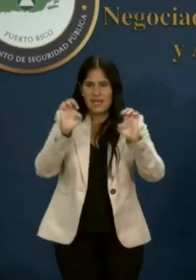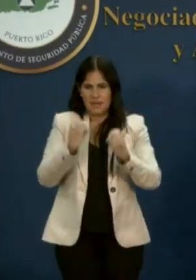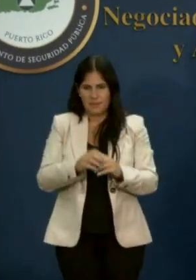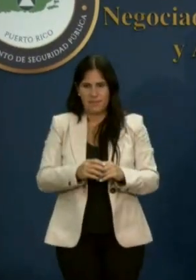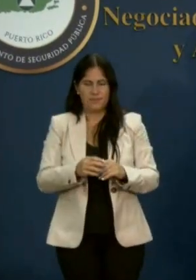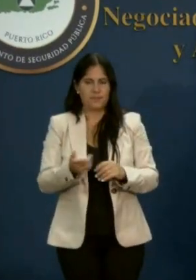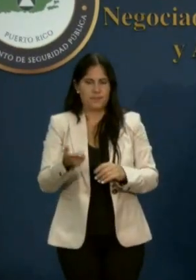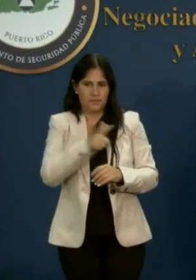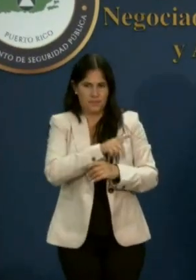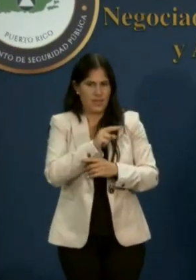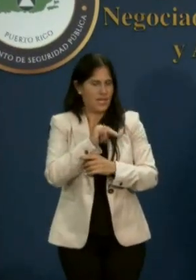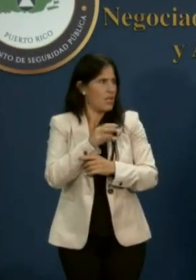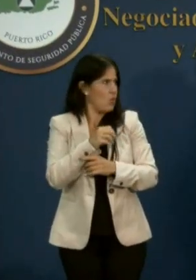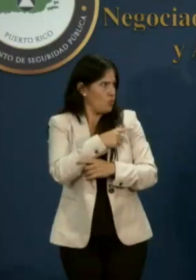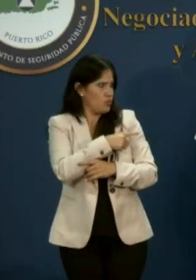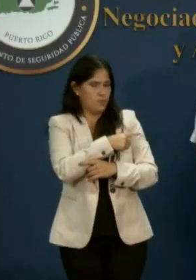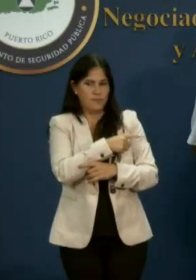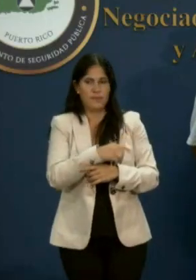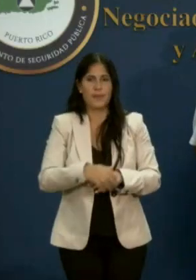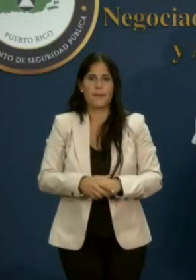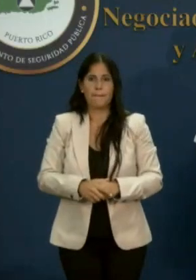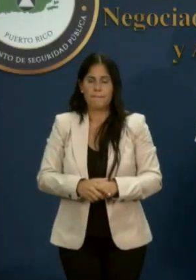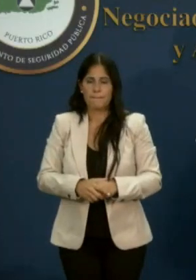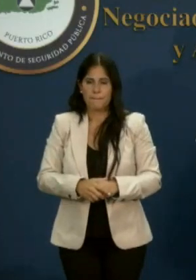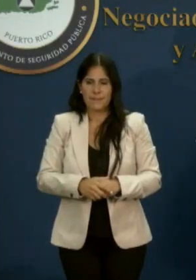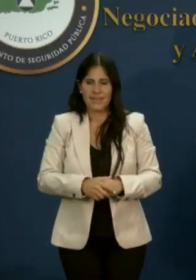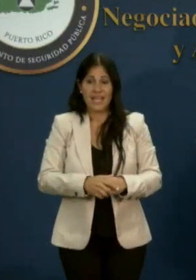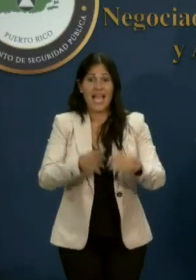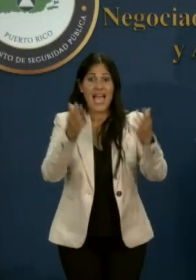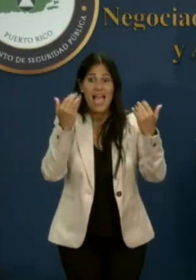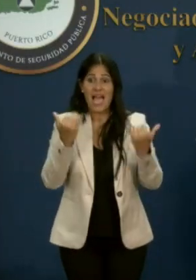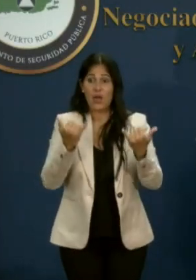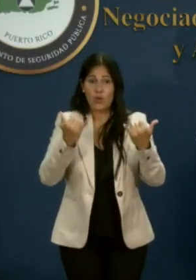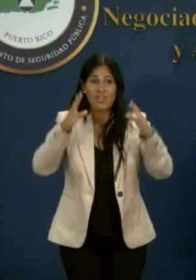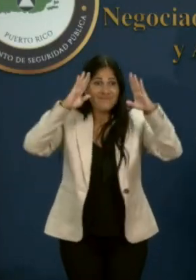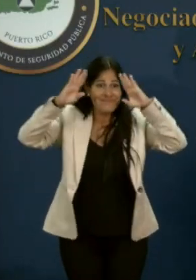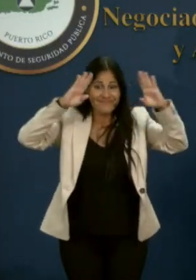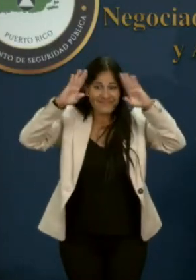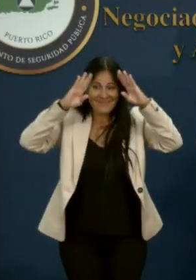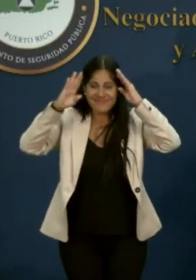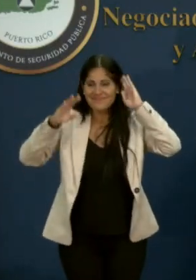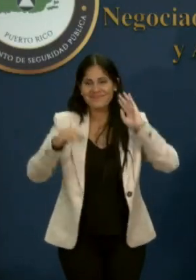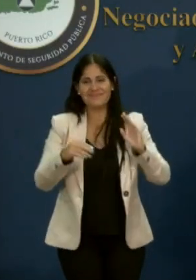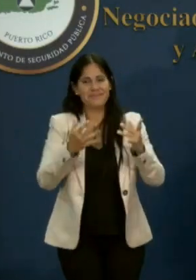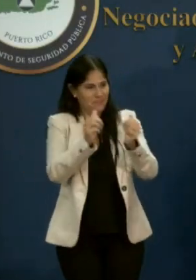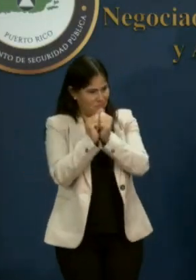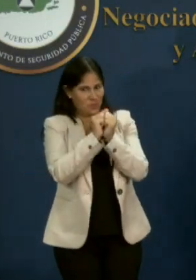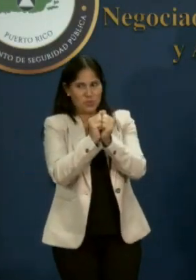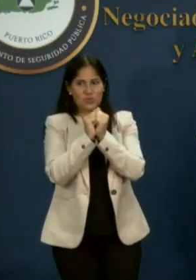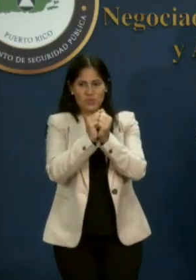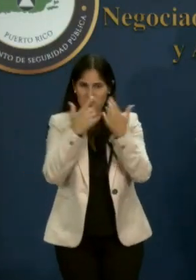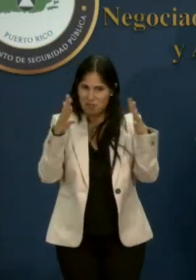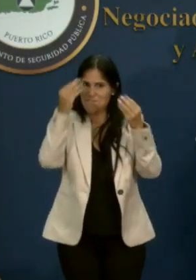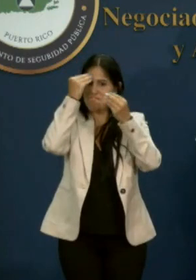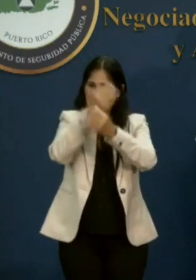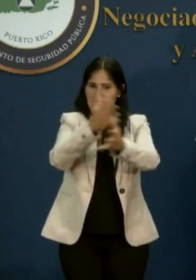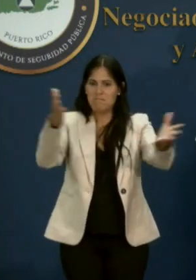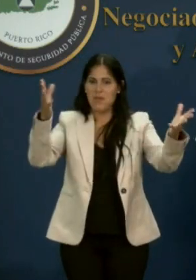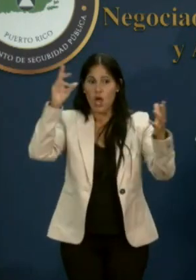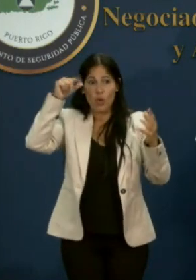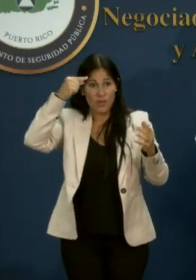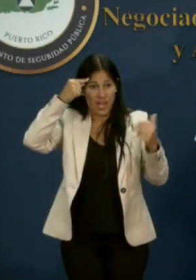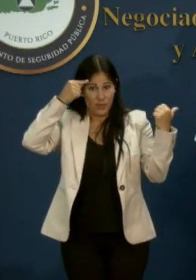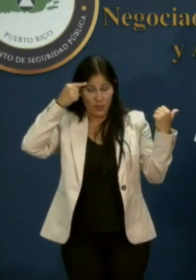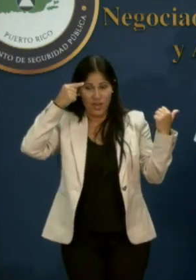Buenas tardes a todos. Me uno a la información que nos está dando nuestro gobernador, en conjunto